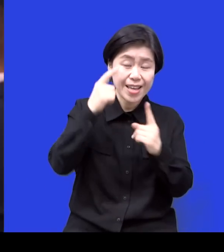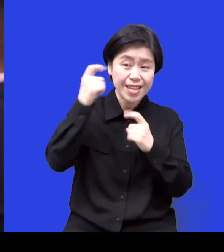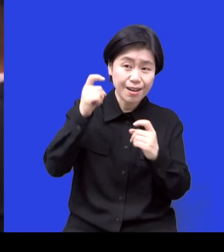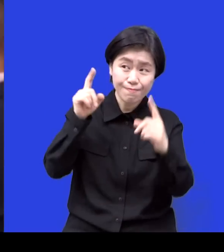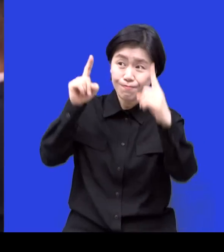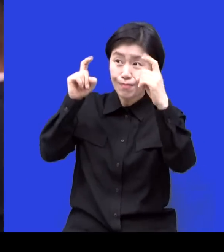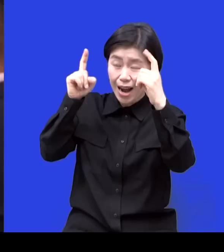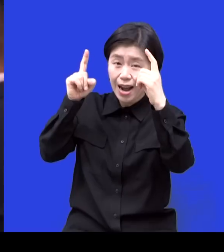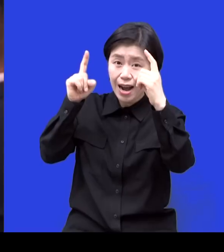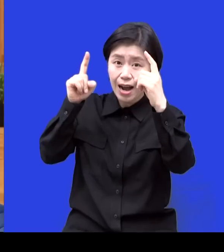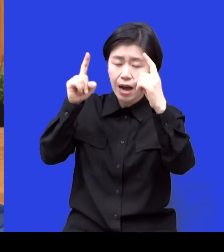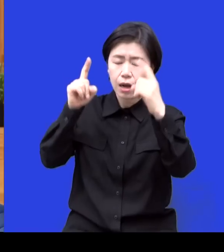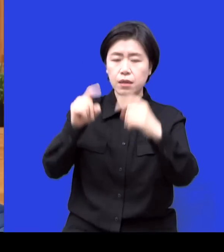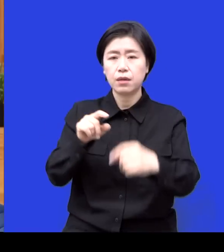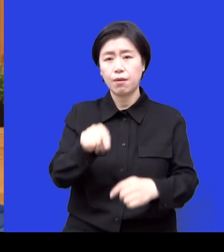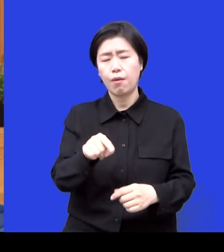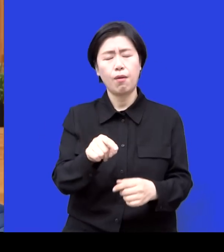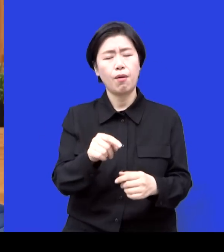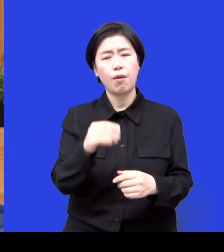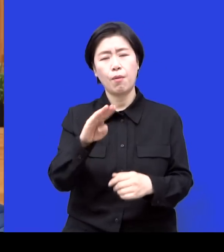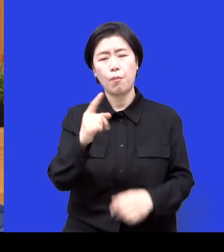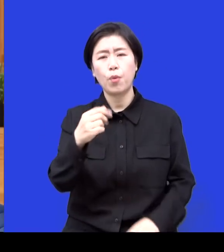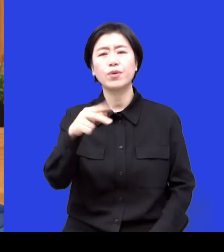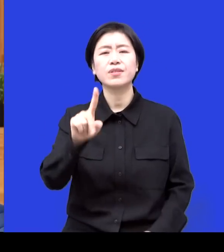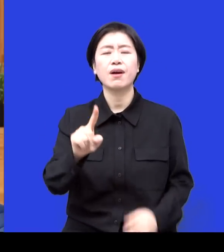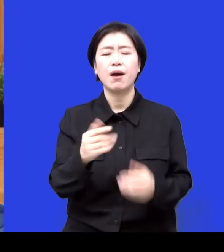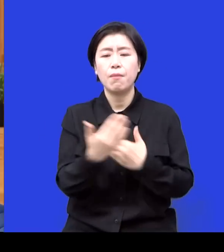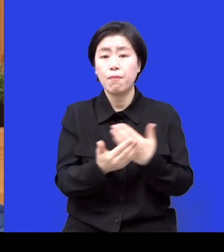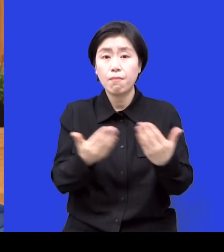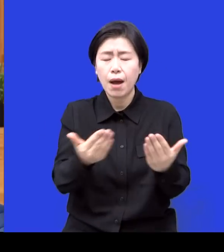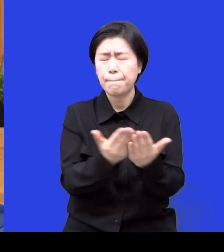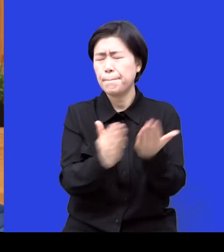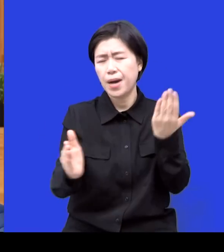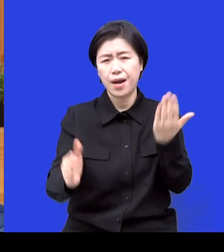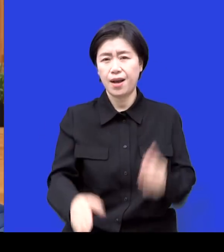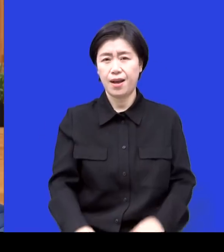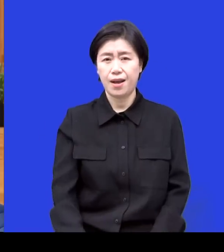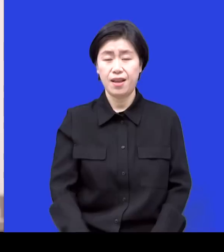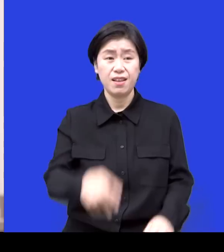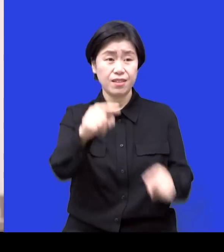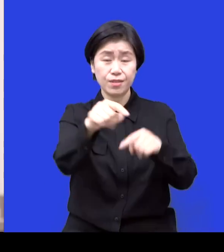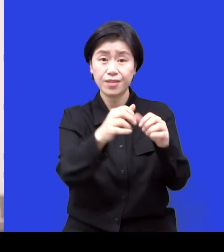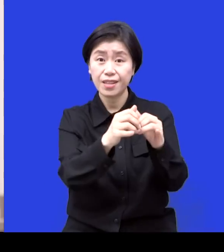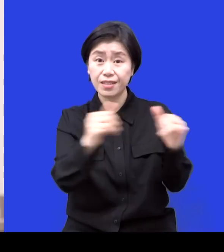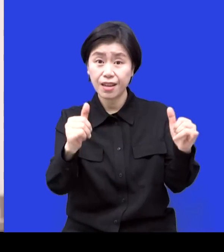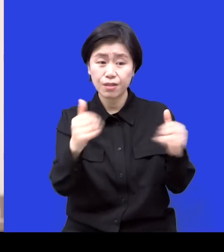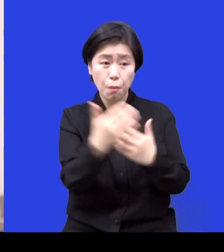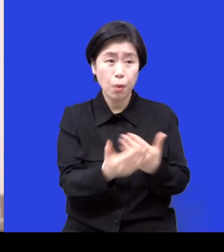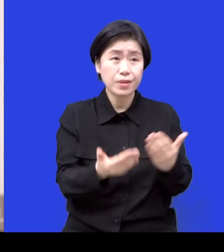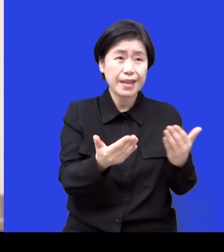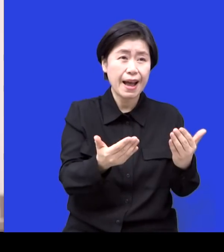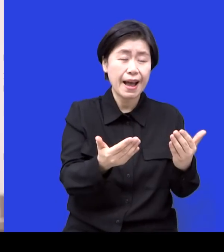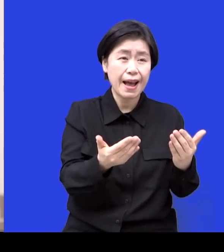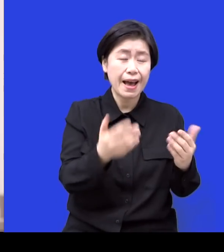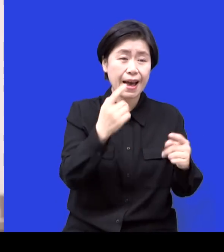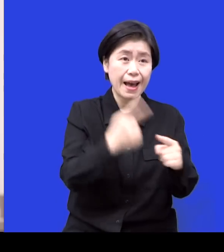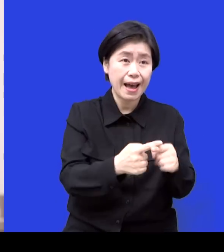카메라가 착각하는 순간 당신은 봉사가 아닙니다. 저는 많은 정치인들에게도 좀 해주고 싶네요. 명언이십니다. 카메라가 오는 순간 그건 봉사가 아니에요.